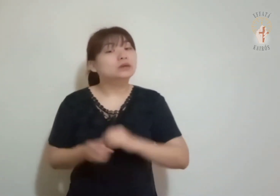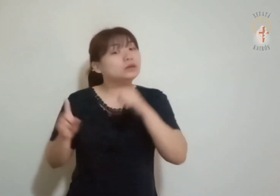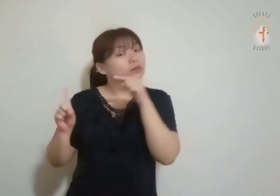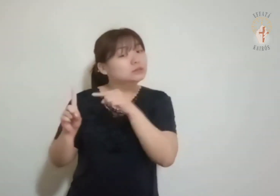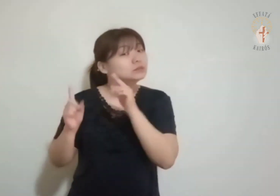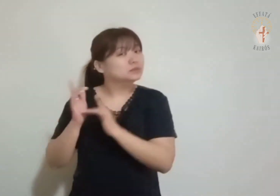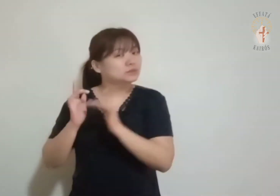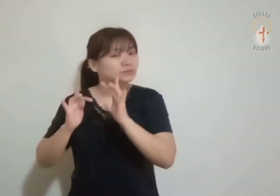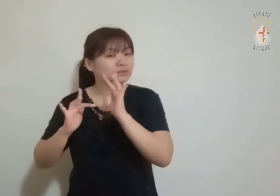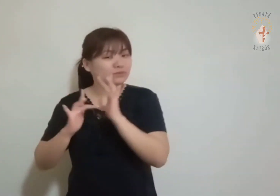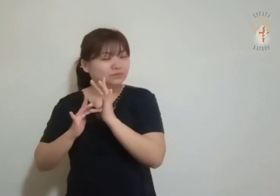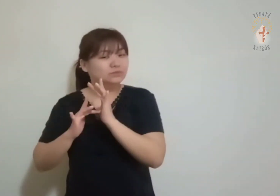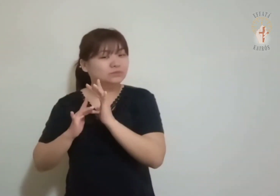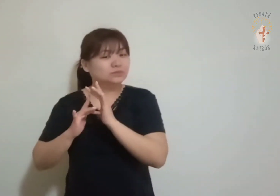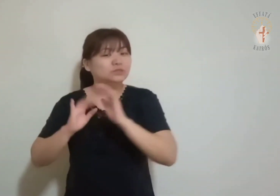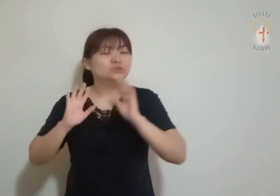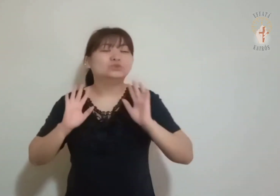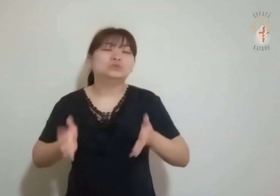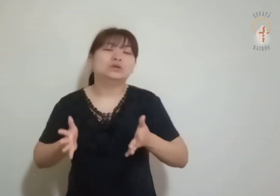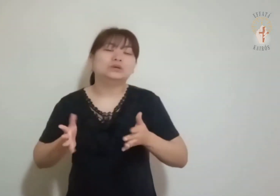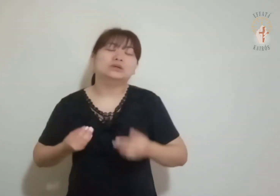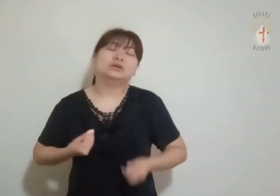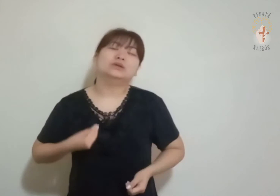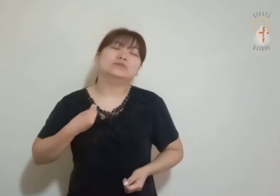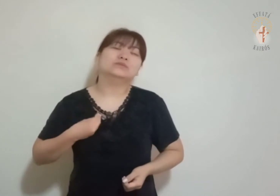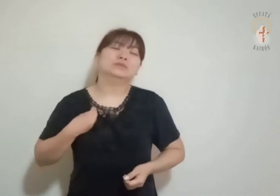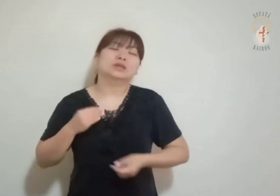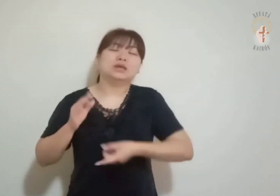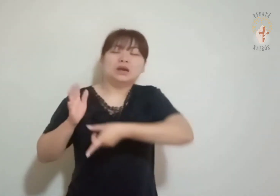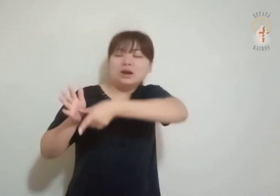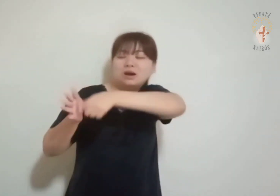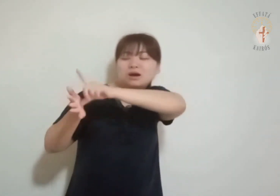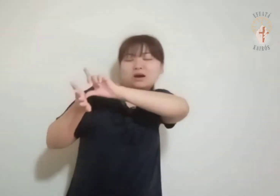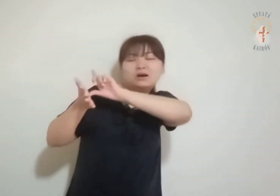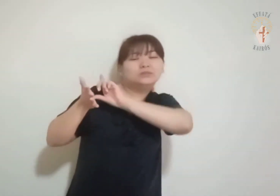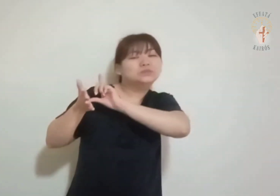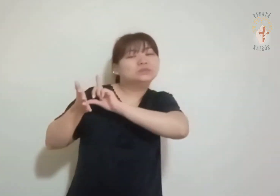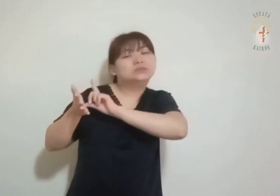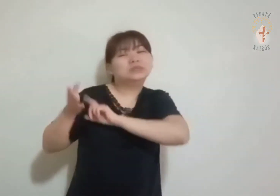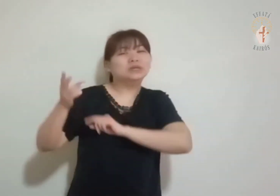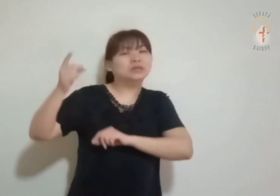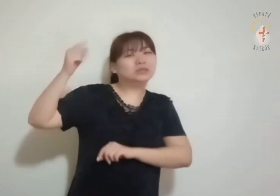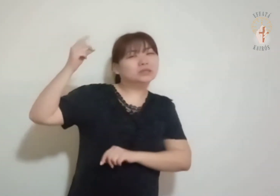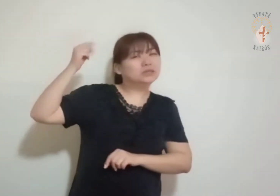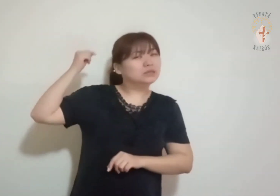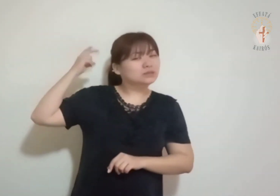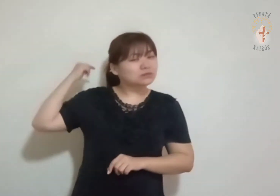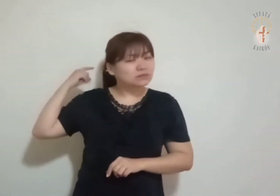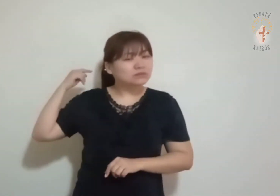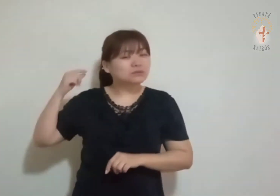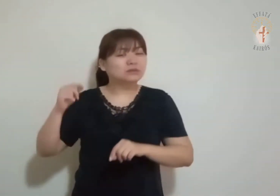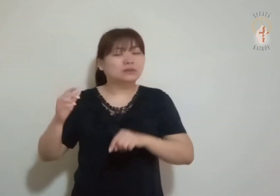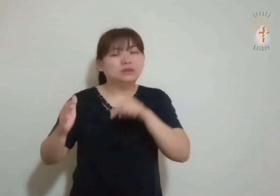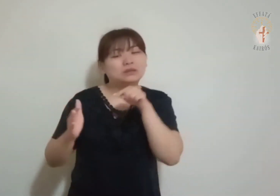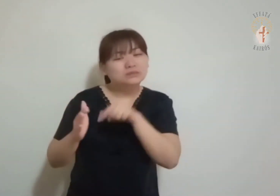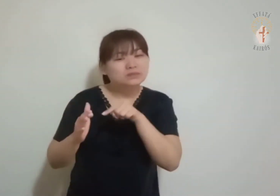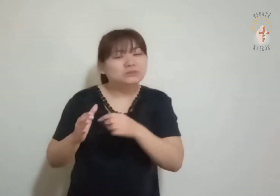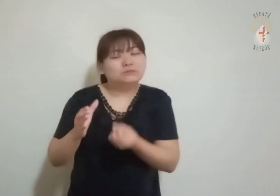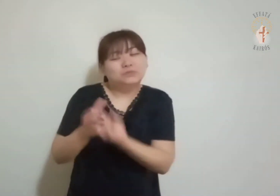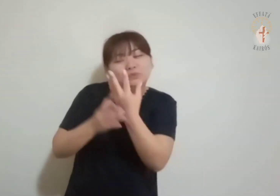Ele existe antes de todas as coisas e